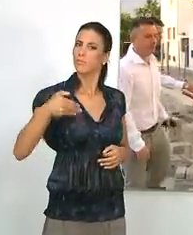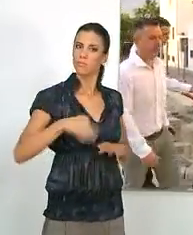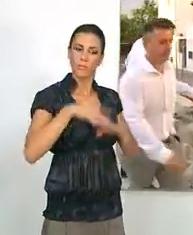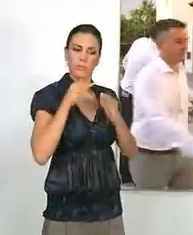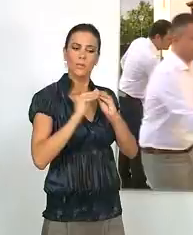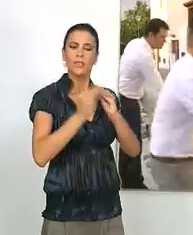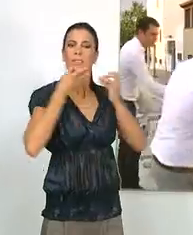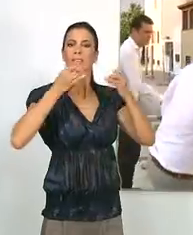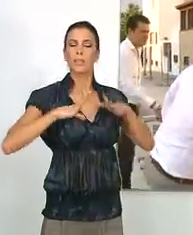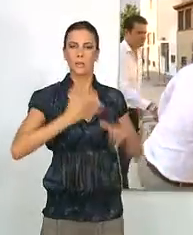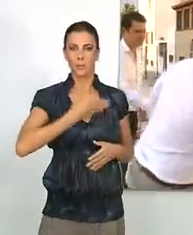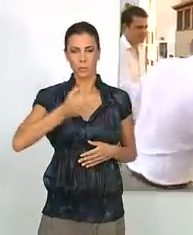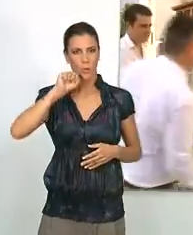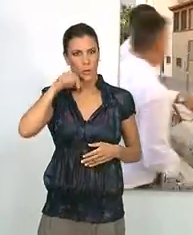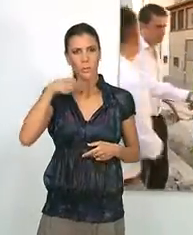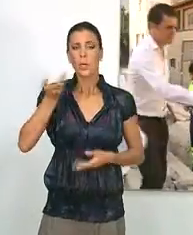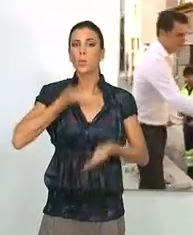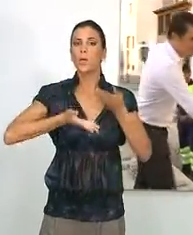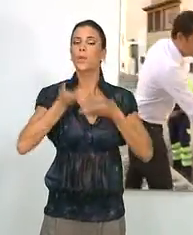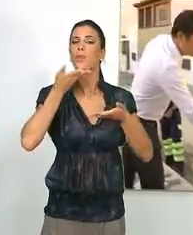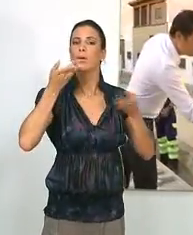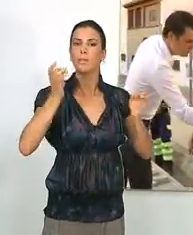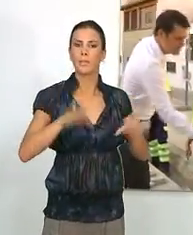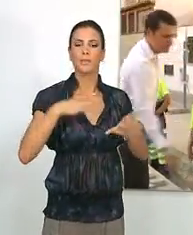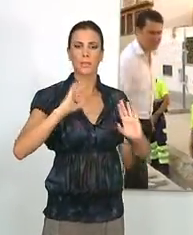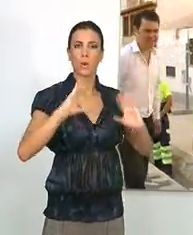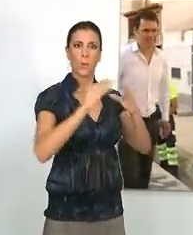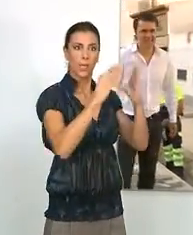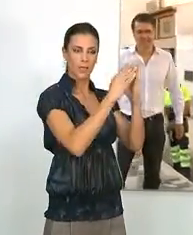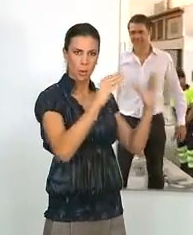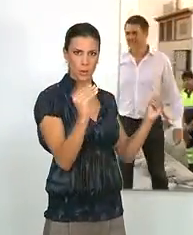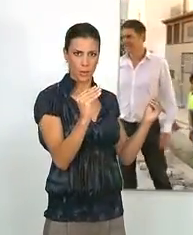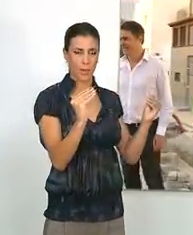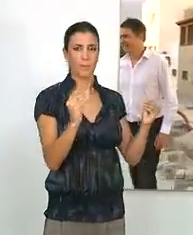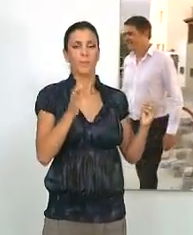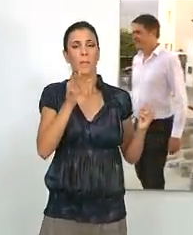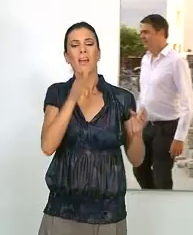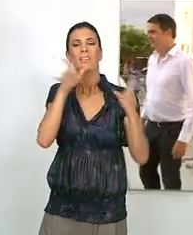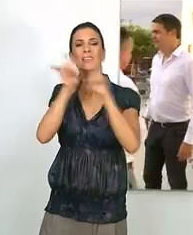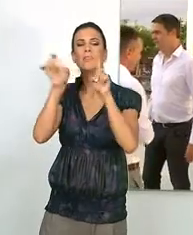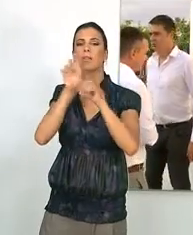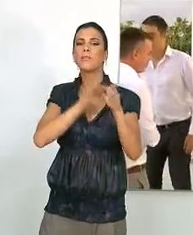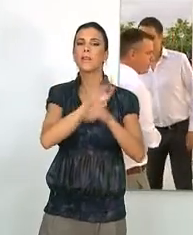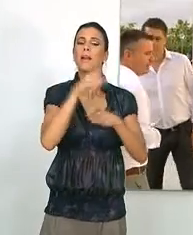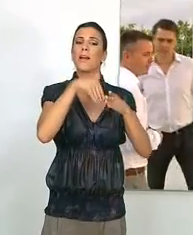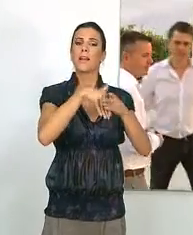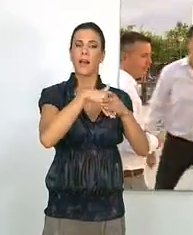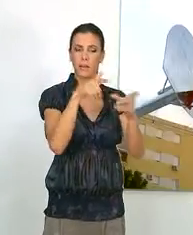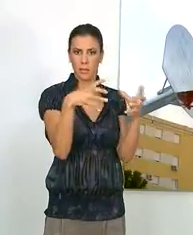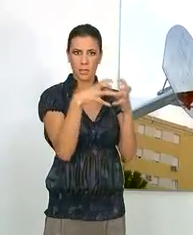actuación realizada por el ayuntamiento motrileño en colaboración con la Junta de Andalucía y la entidad financiera de Caja Granada y que